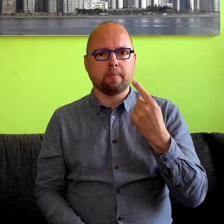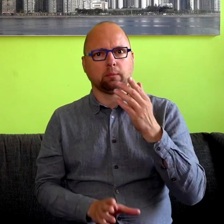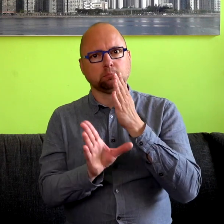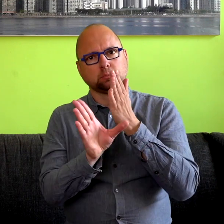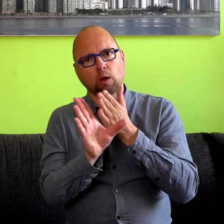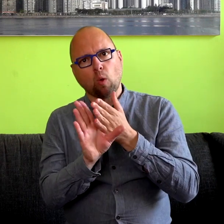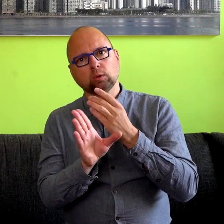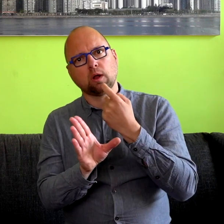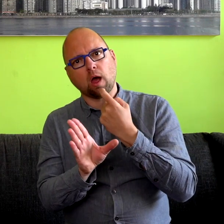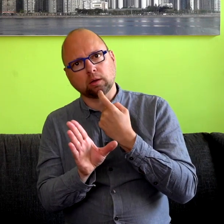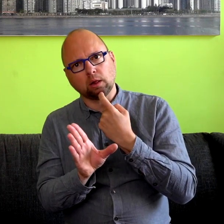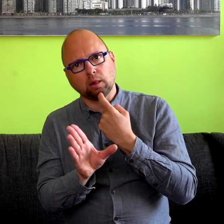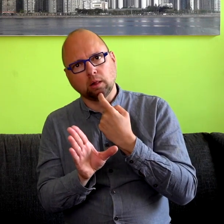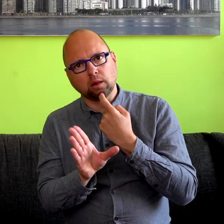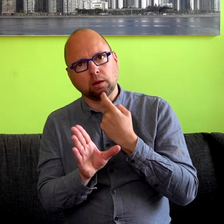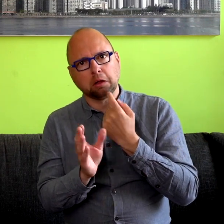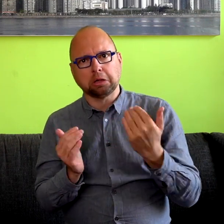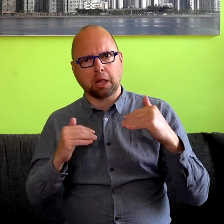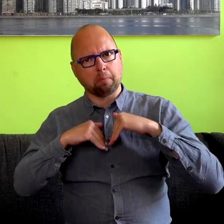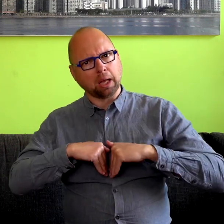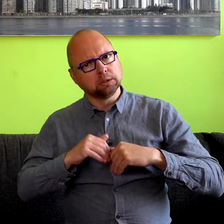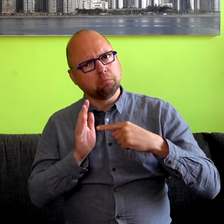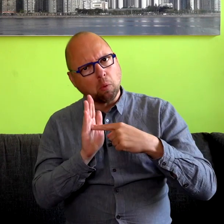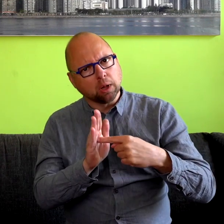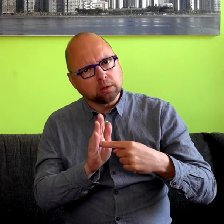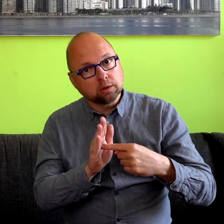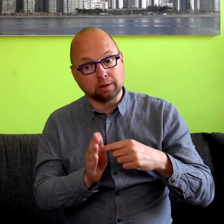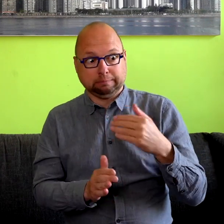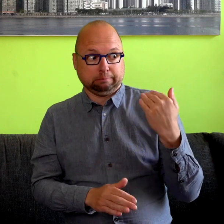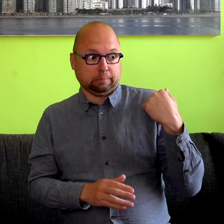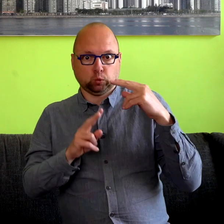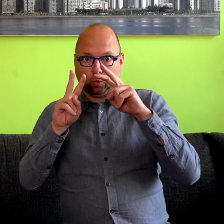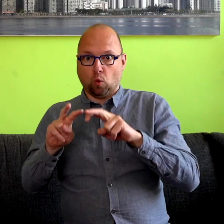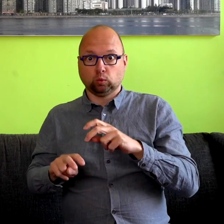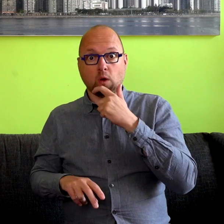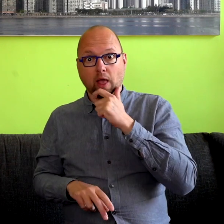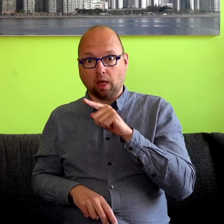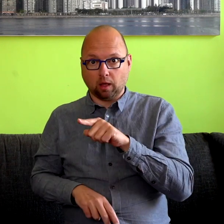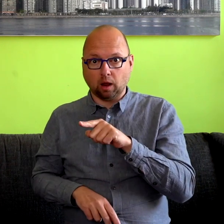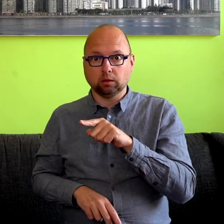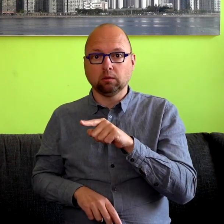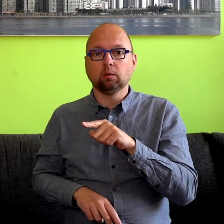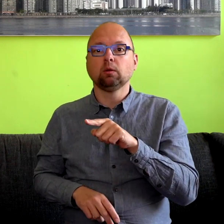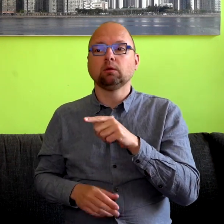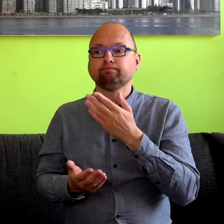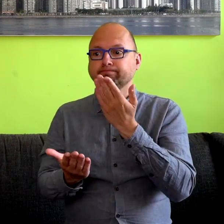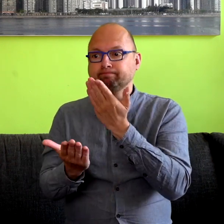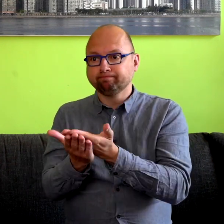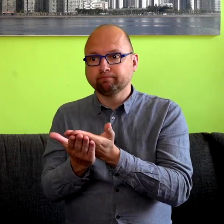meer psychologische klachten hebben, depressies bijvoorbeeld. En we weten uit recent onderzoek in Engeland ook